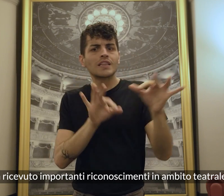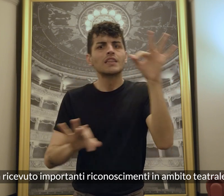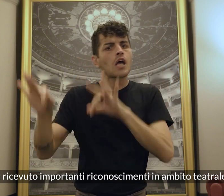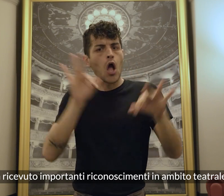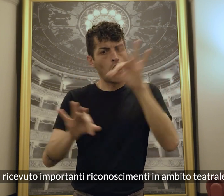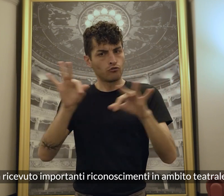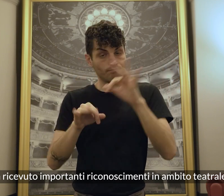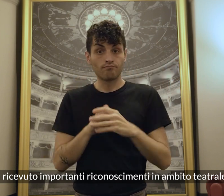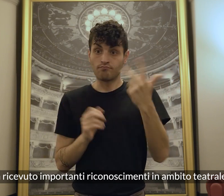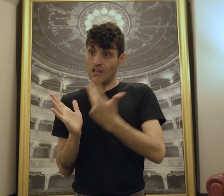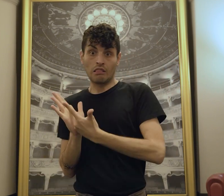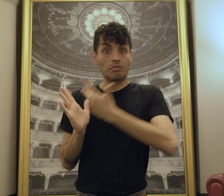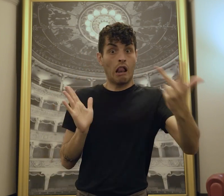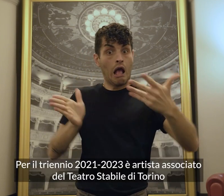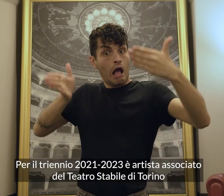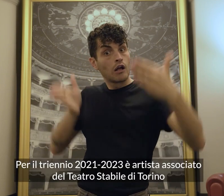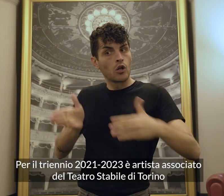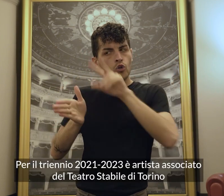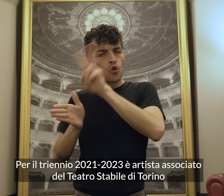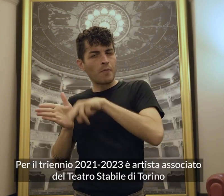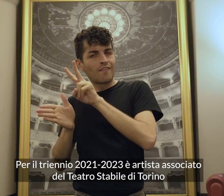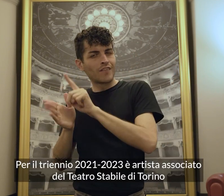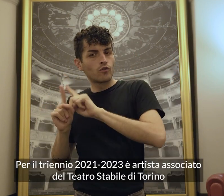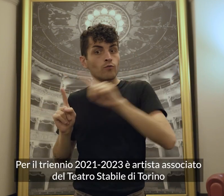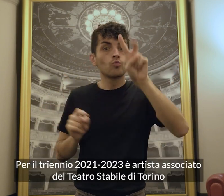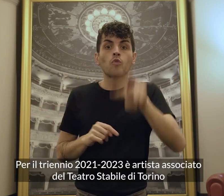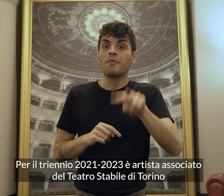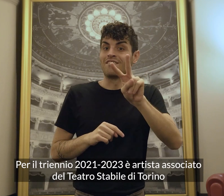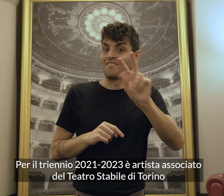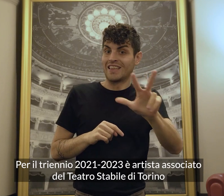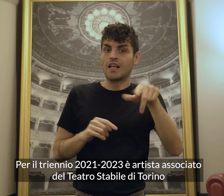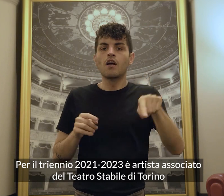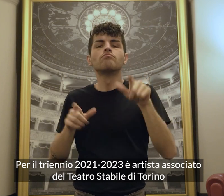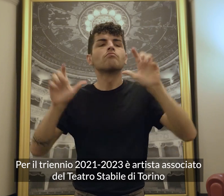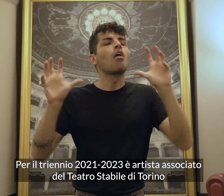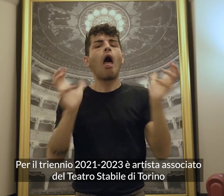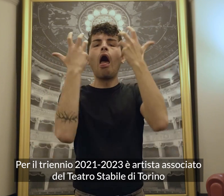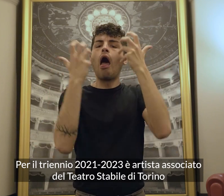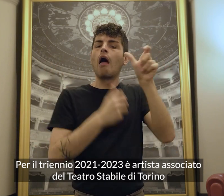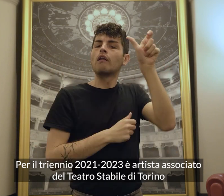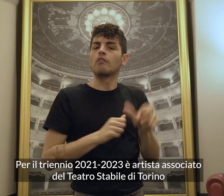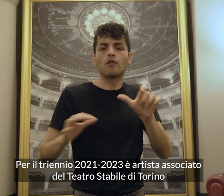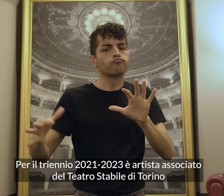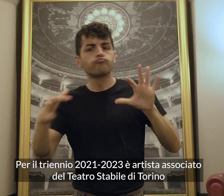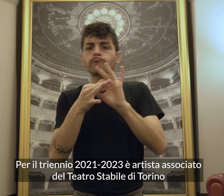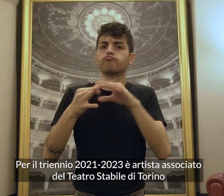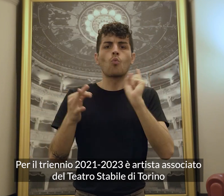teatrale. Per il triennio 2021-2023 è artista